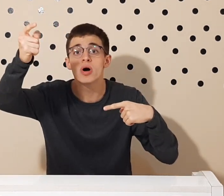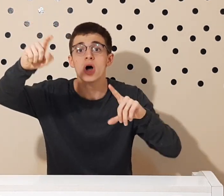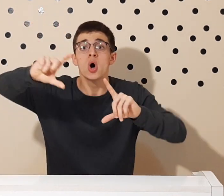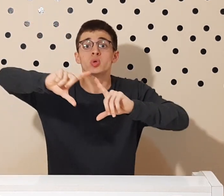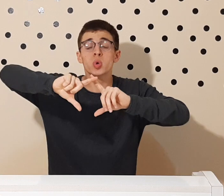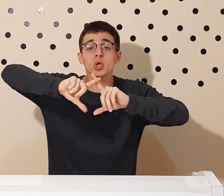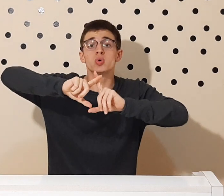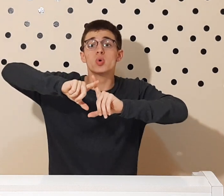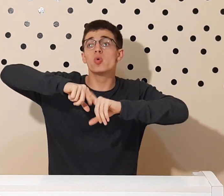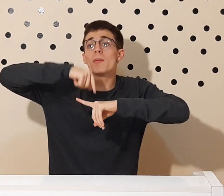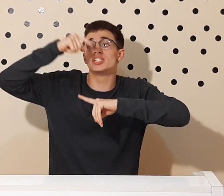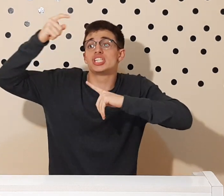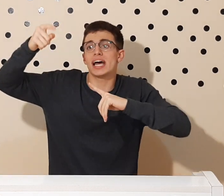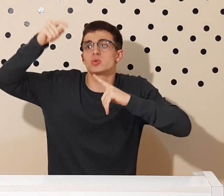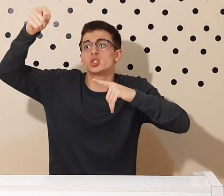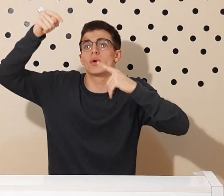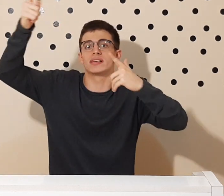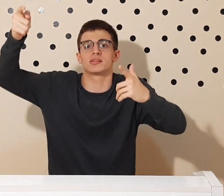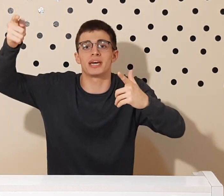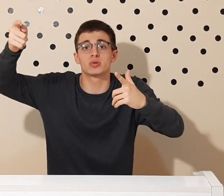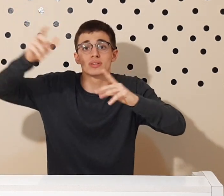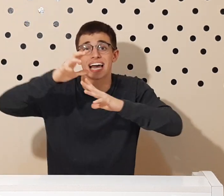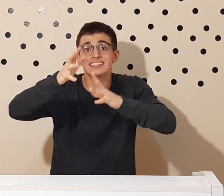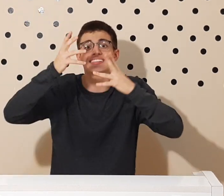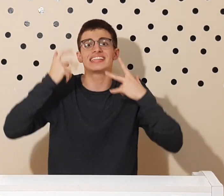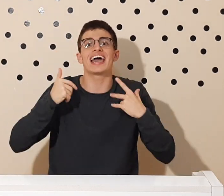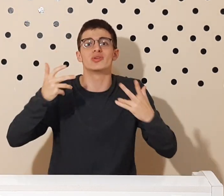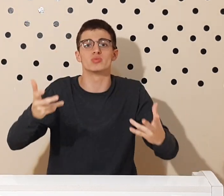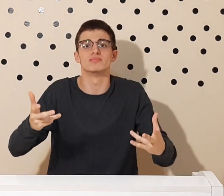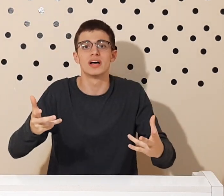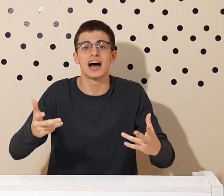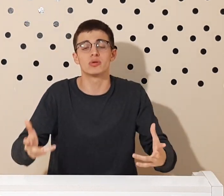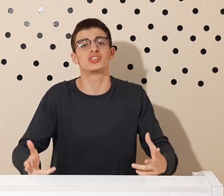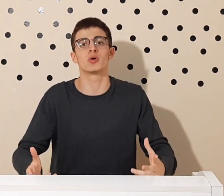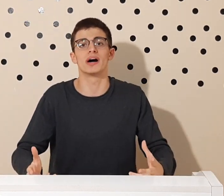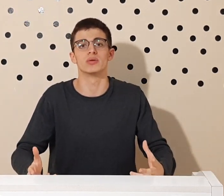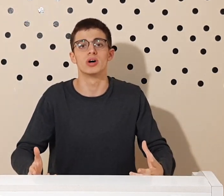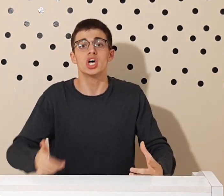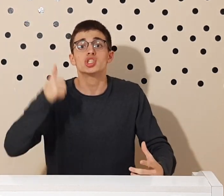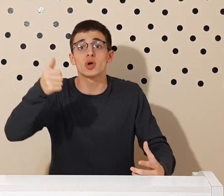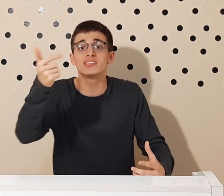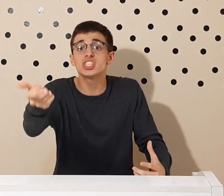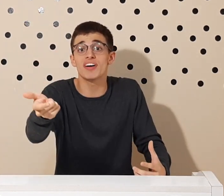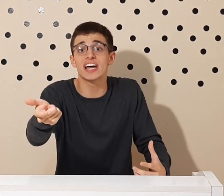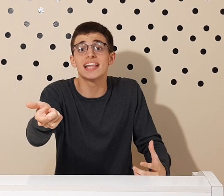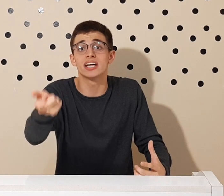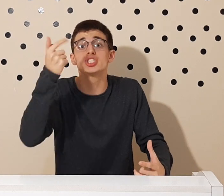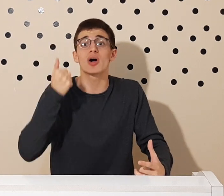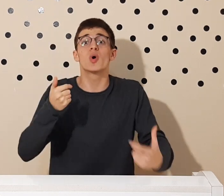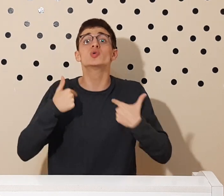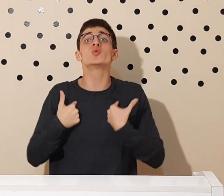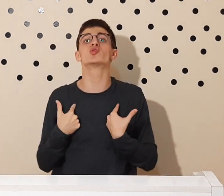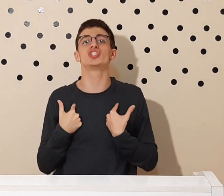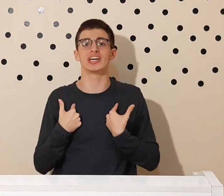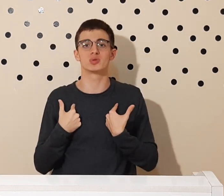todo o objeto de conhecimento que é externo ao ser humano. Só existe a verdade de acordo com o sujeito.